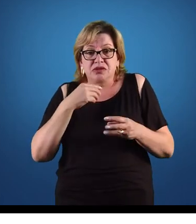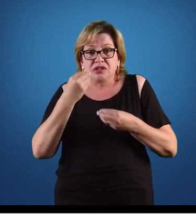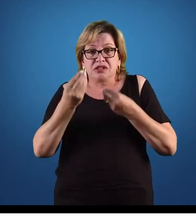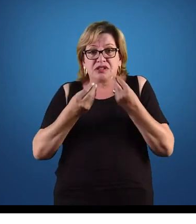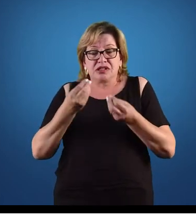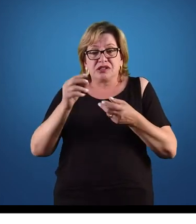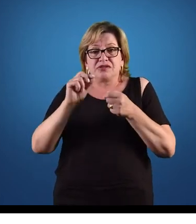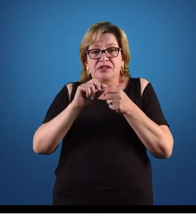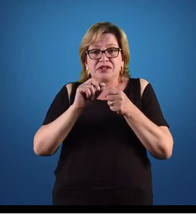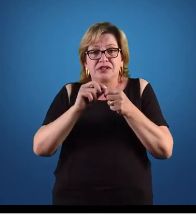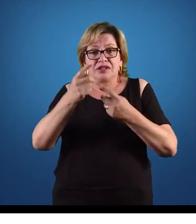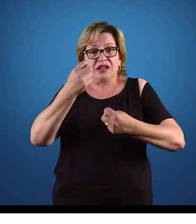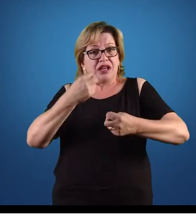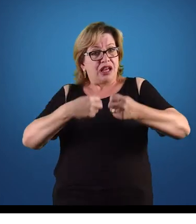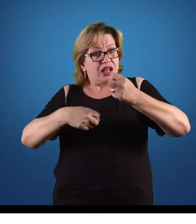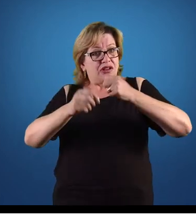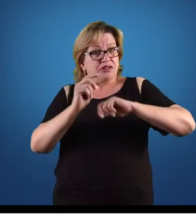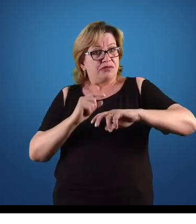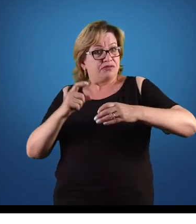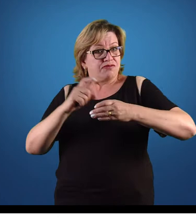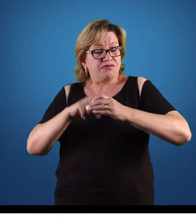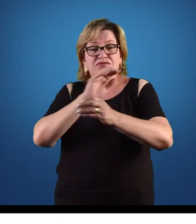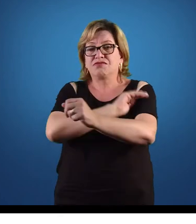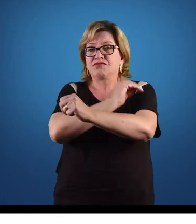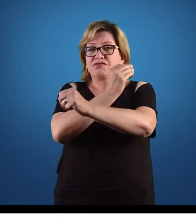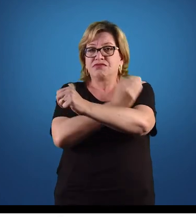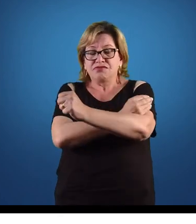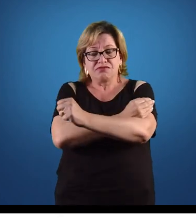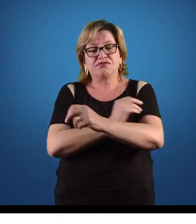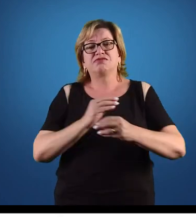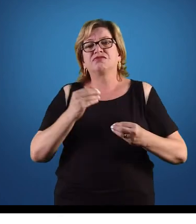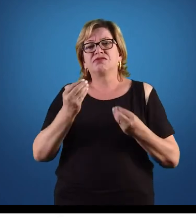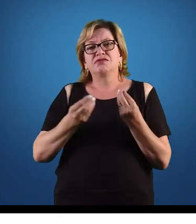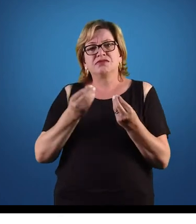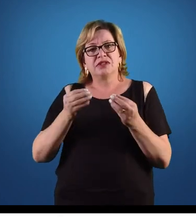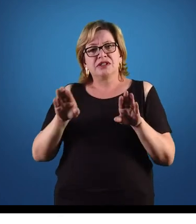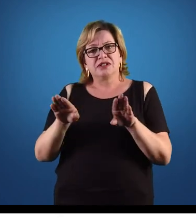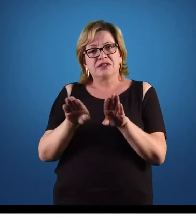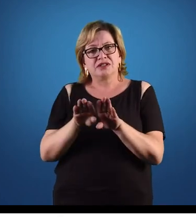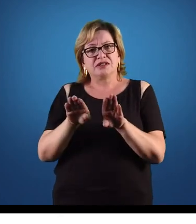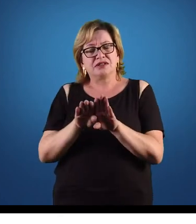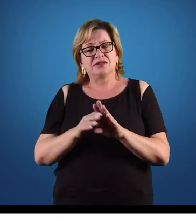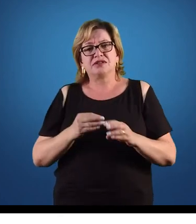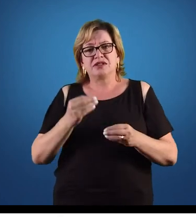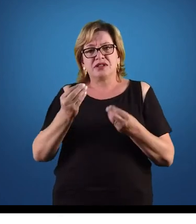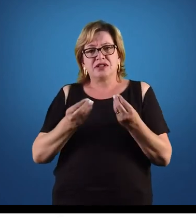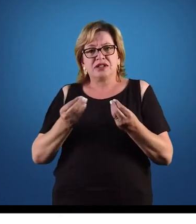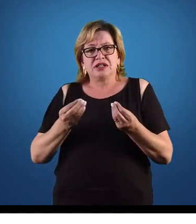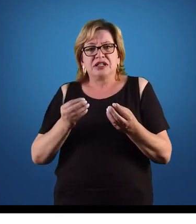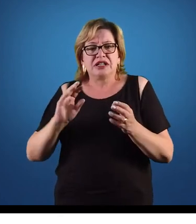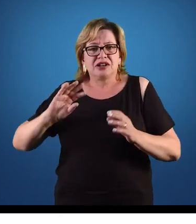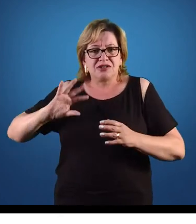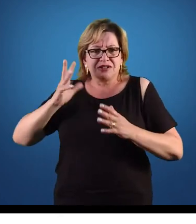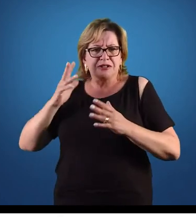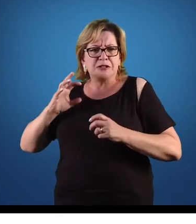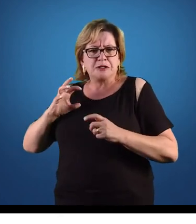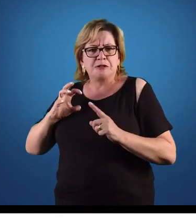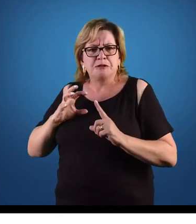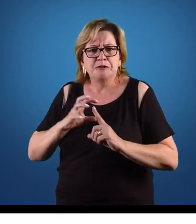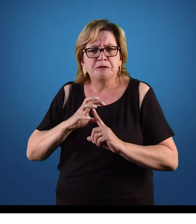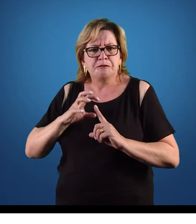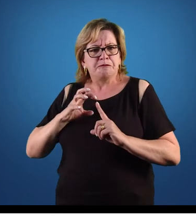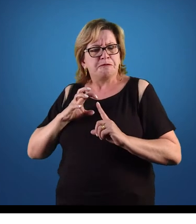a economia retomasse as suas forças, certo? E, ao mesmo tempo, sofrendo uma pressão